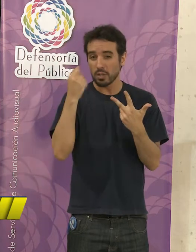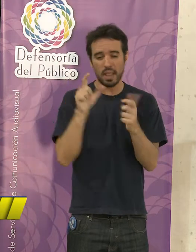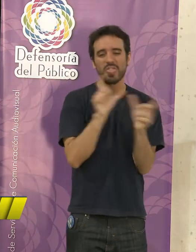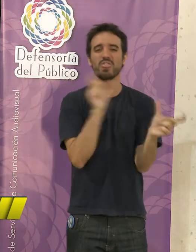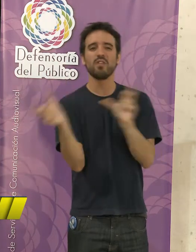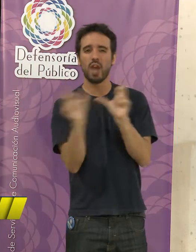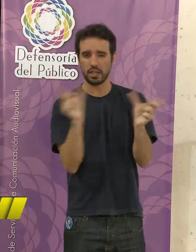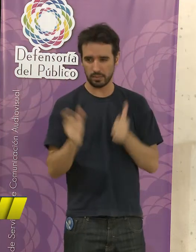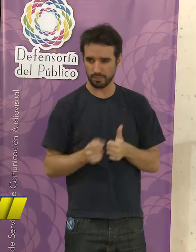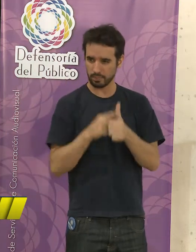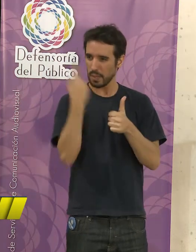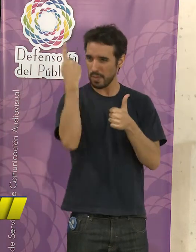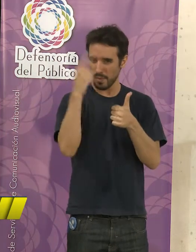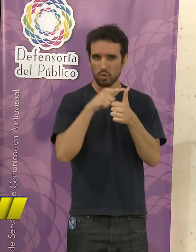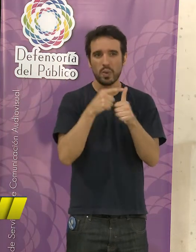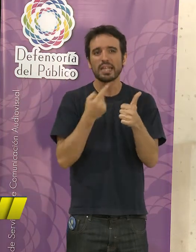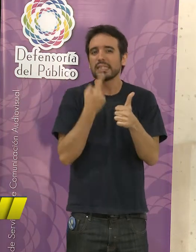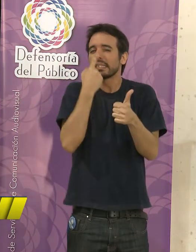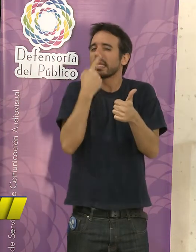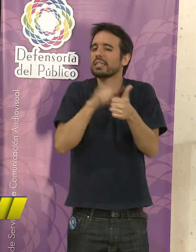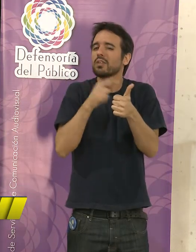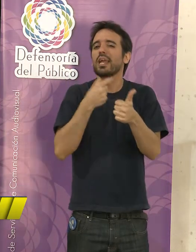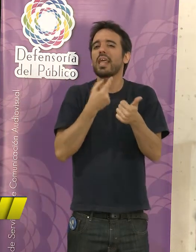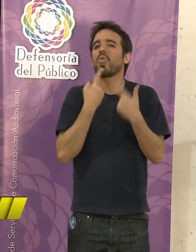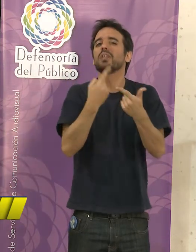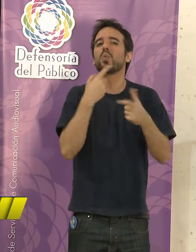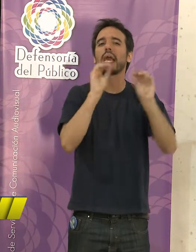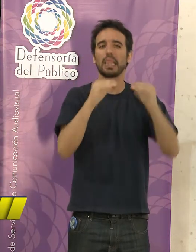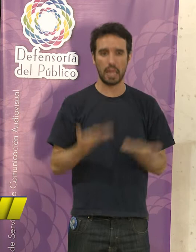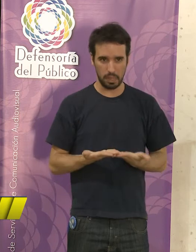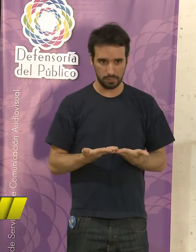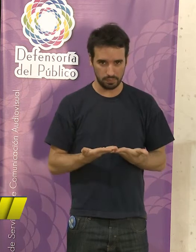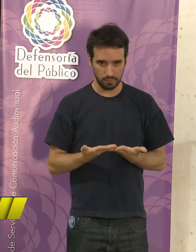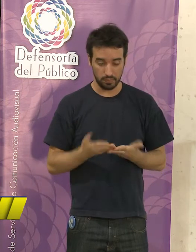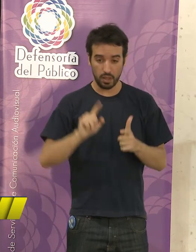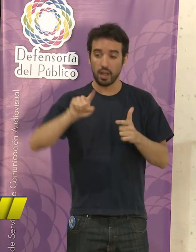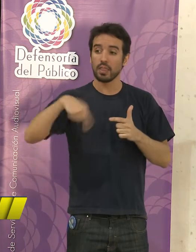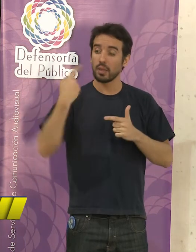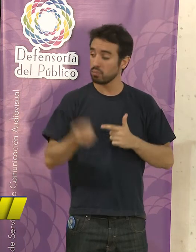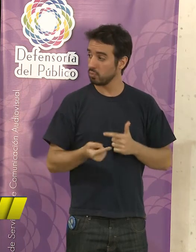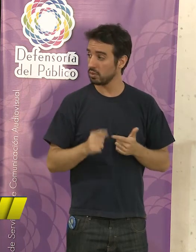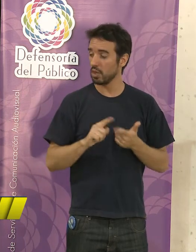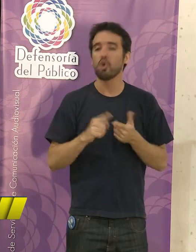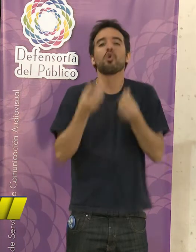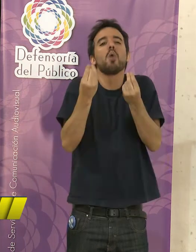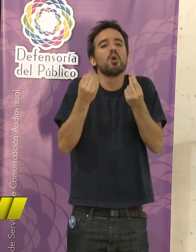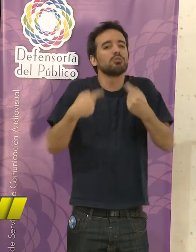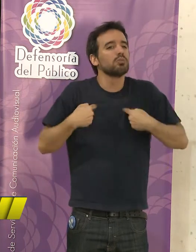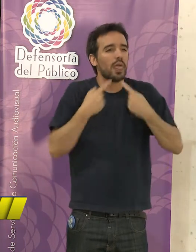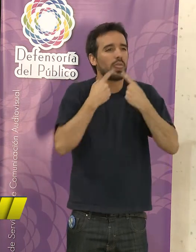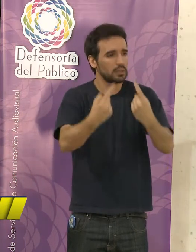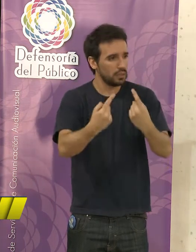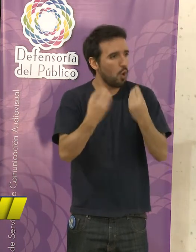diferencia. El primero es la intención con la que queremos hacer la crítica, ¿sí? Después, el cómo se dice